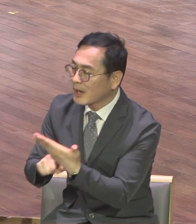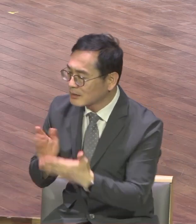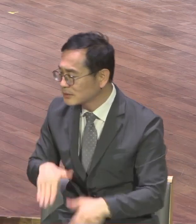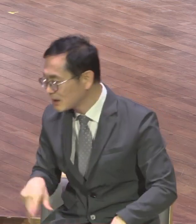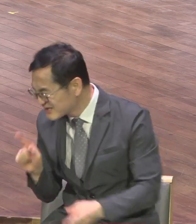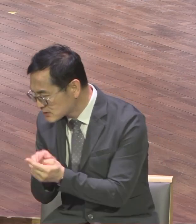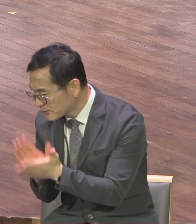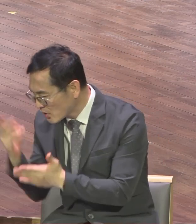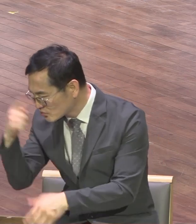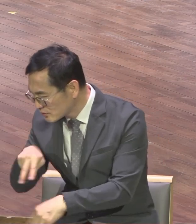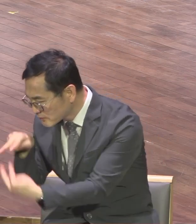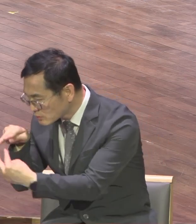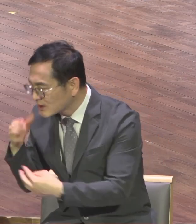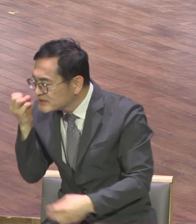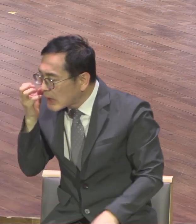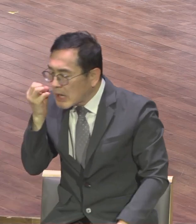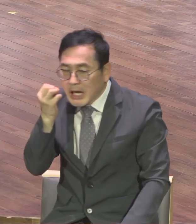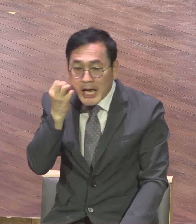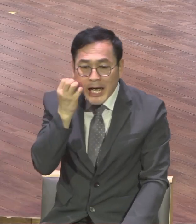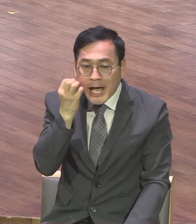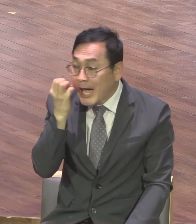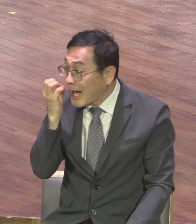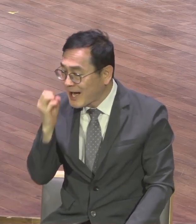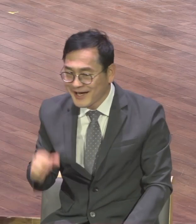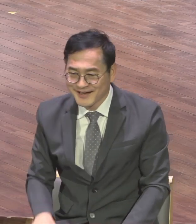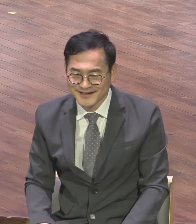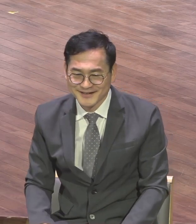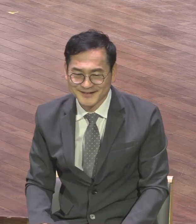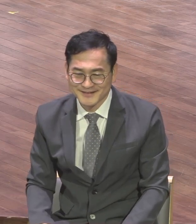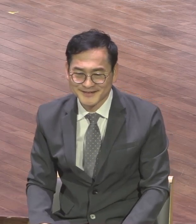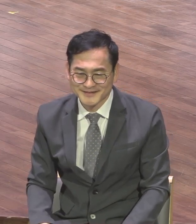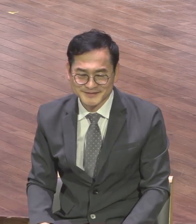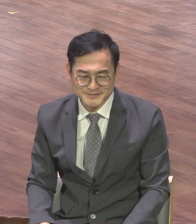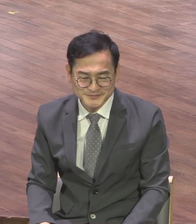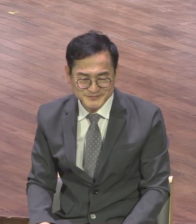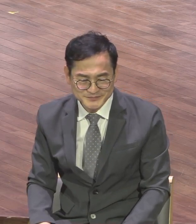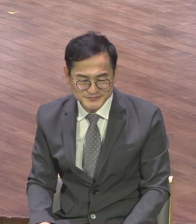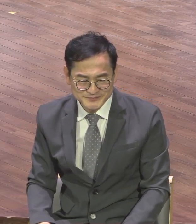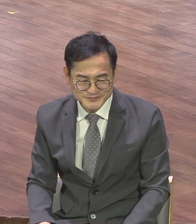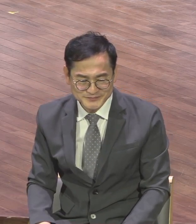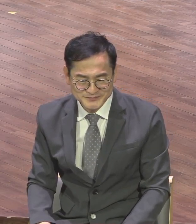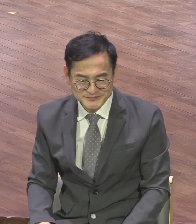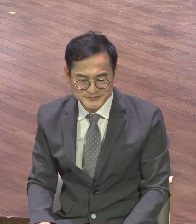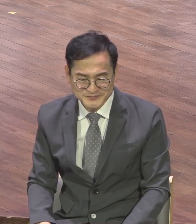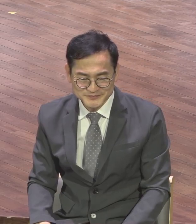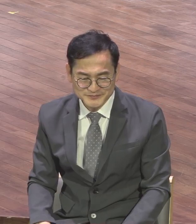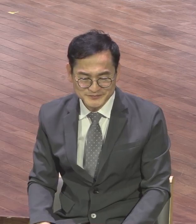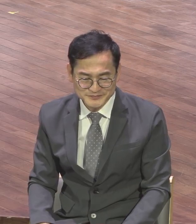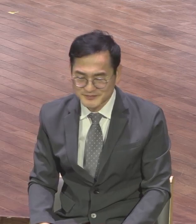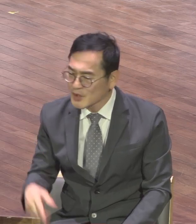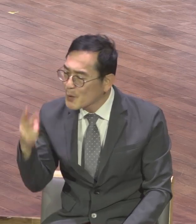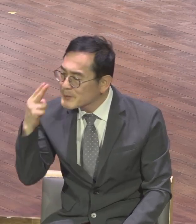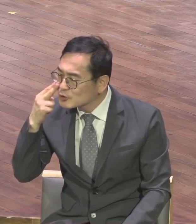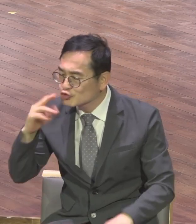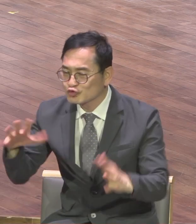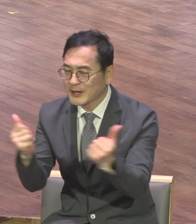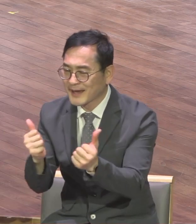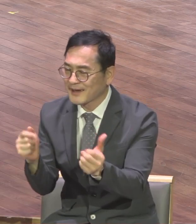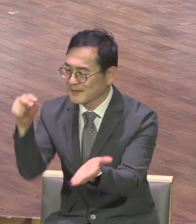지역의 의원들 미국 의회 가서 강렬한 분이잖아요 북카송에 와가지고 미국 의회 간절 유명한 분